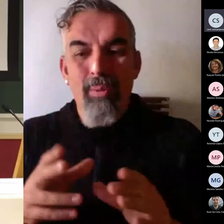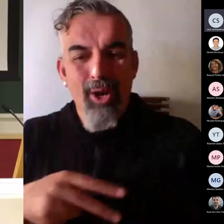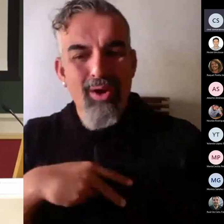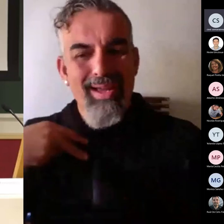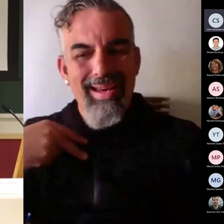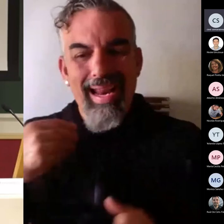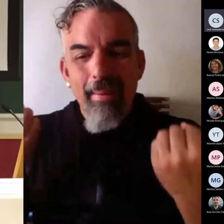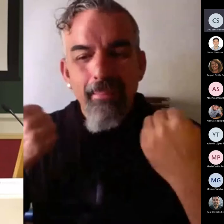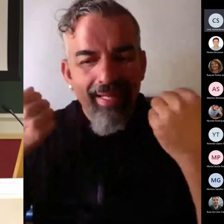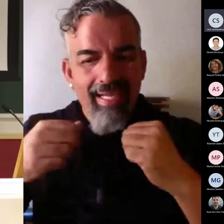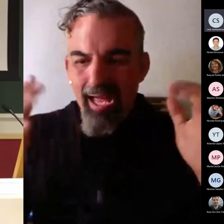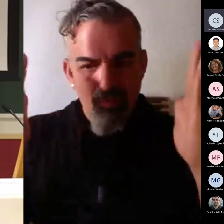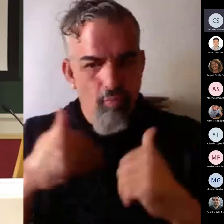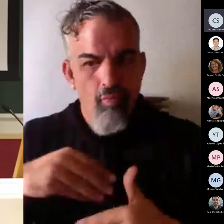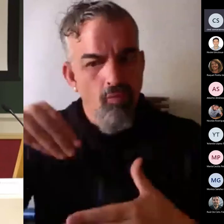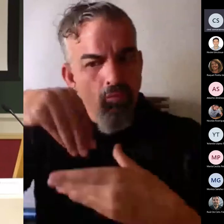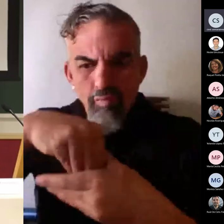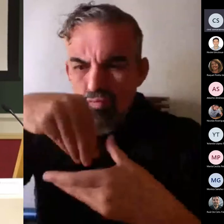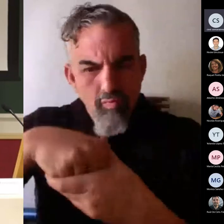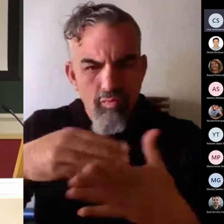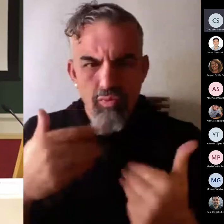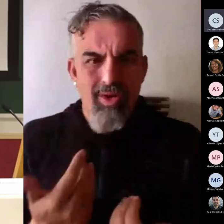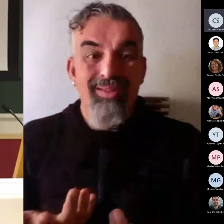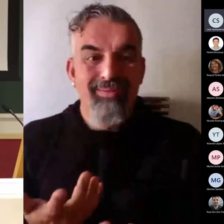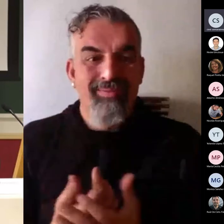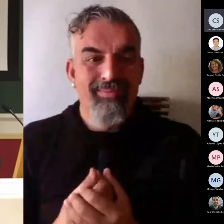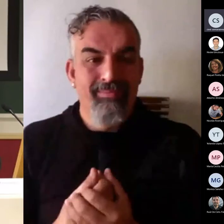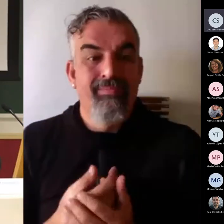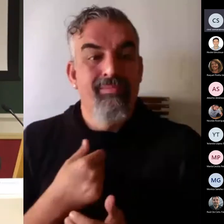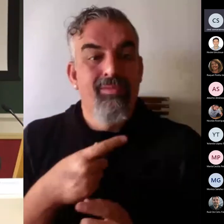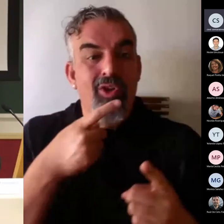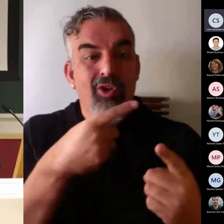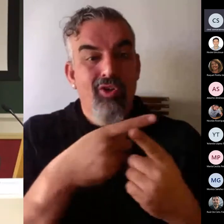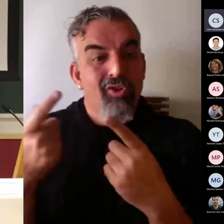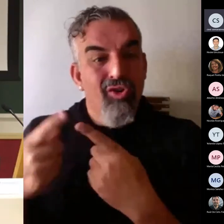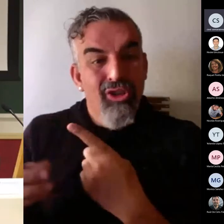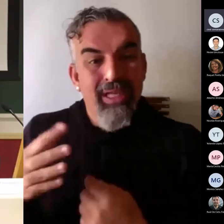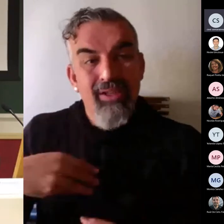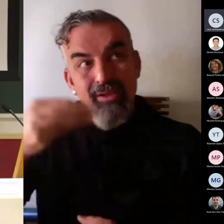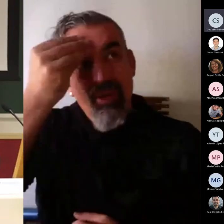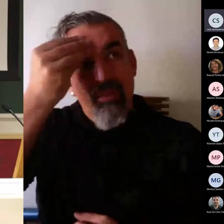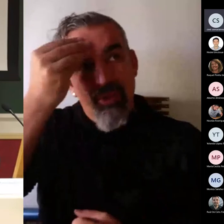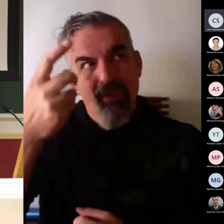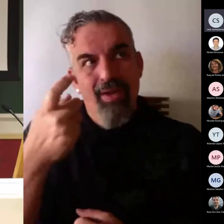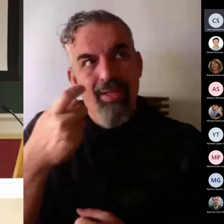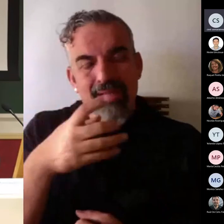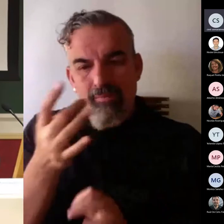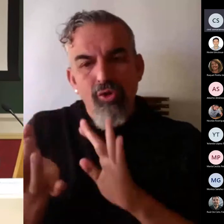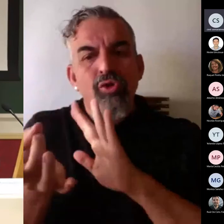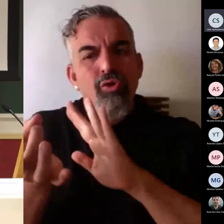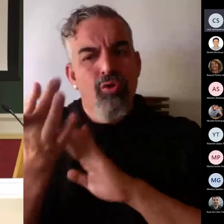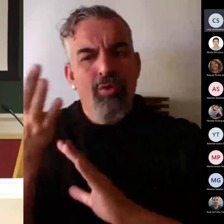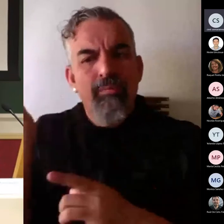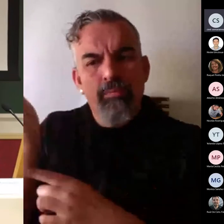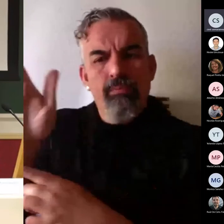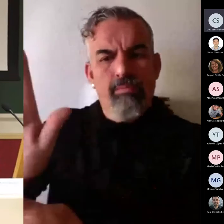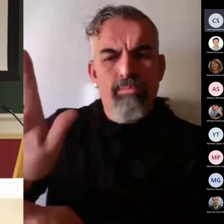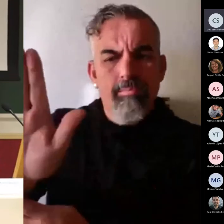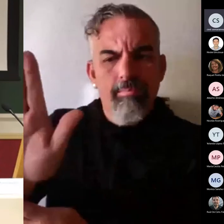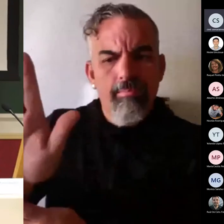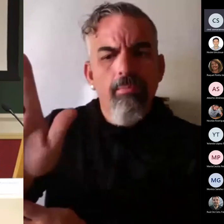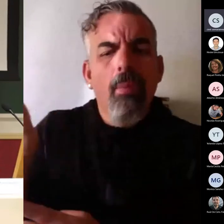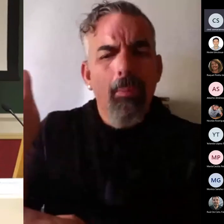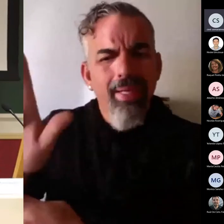Entonces, son cosas que yo creo que deberían de plantearse como elementos a